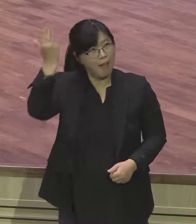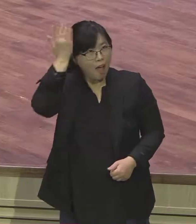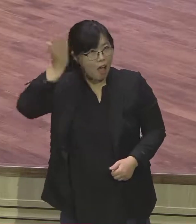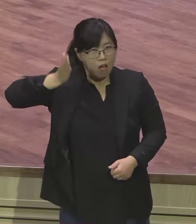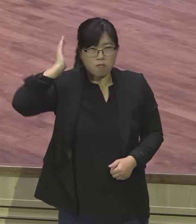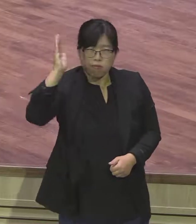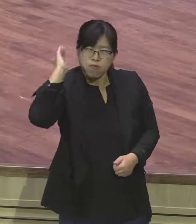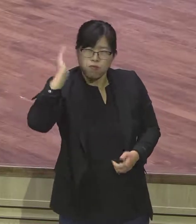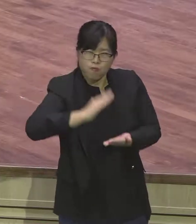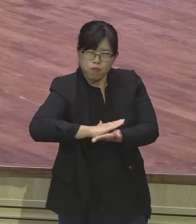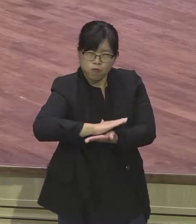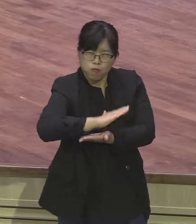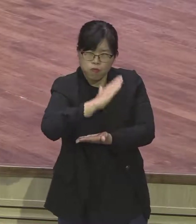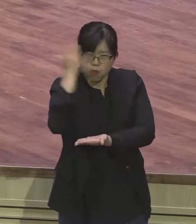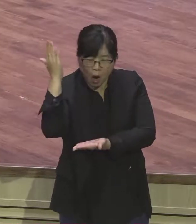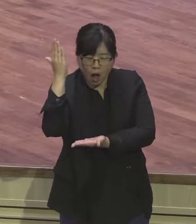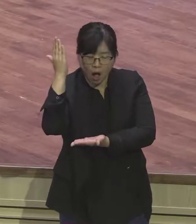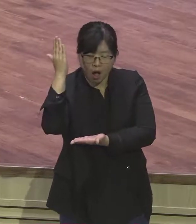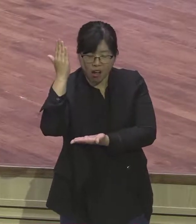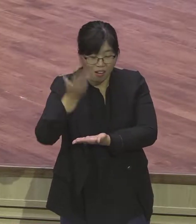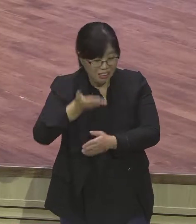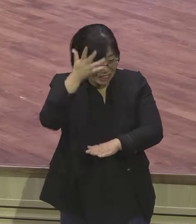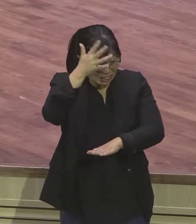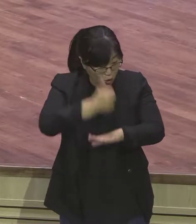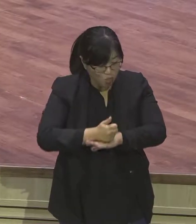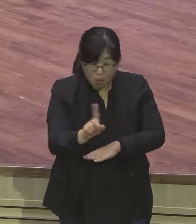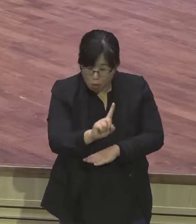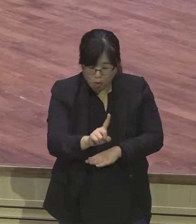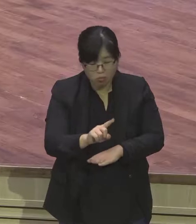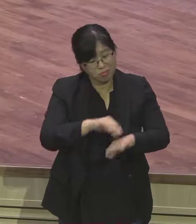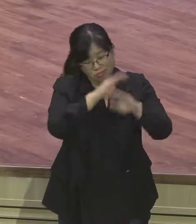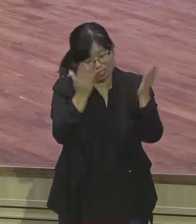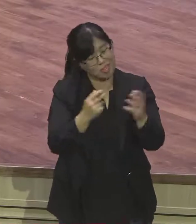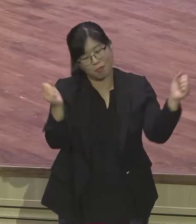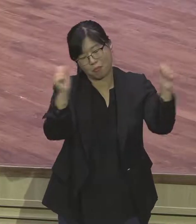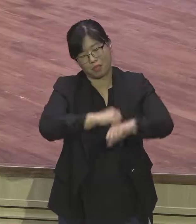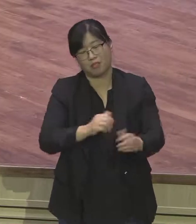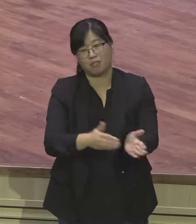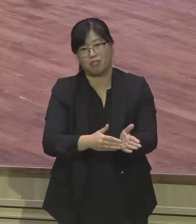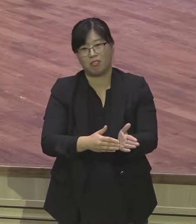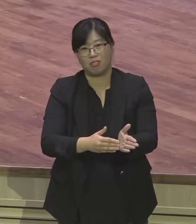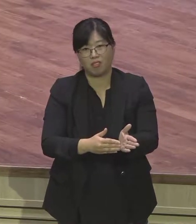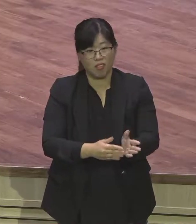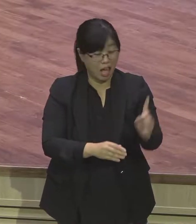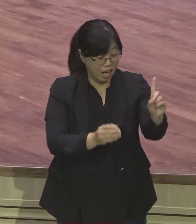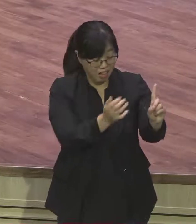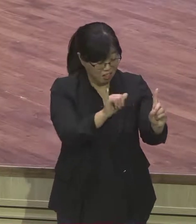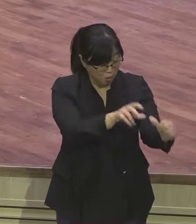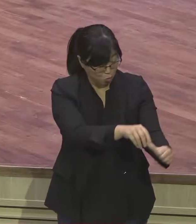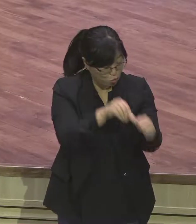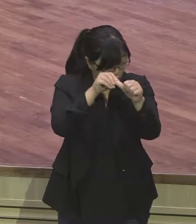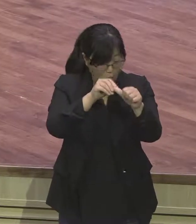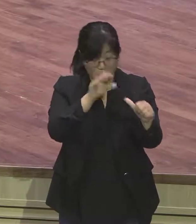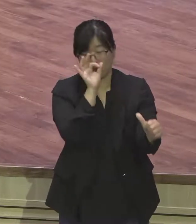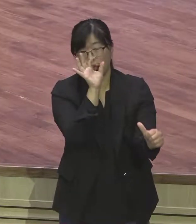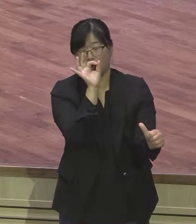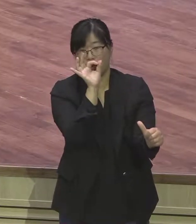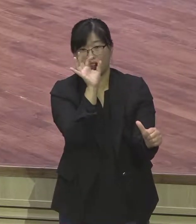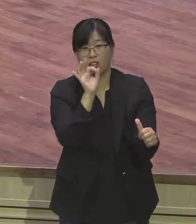권능으로 가능합니다. 그래서 영적으로 이런 사람을 자유케 하는 나 자유 너 자유 우리